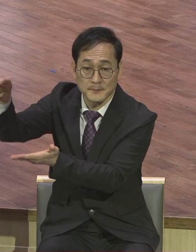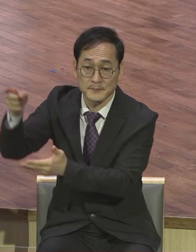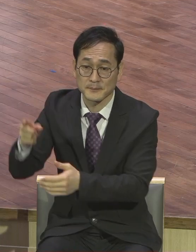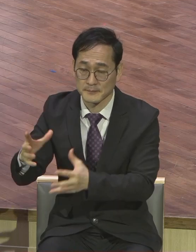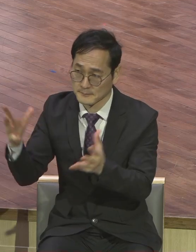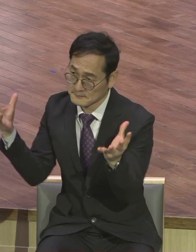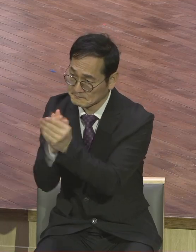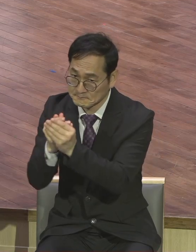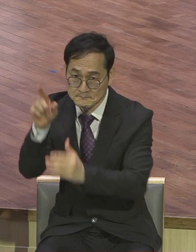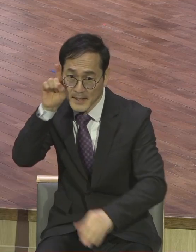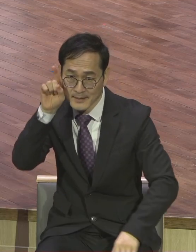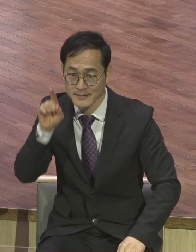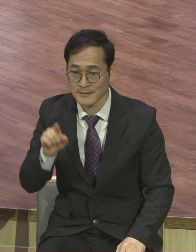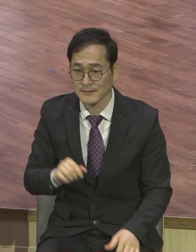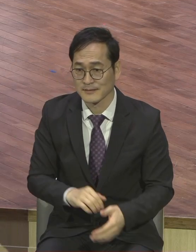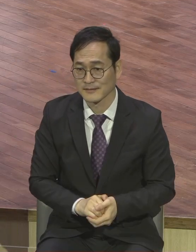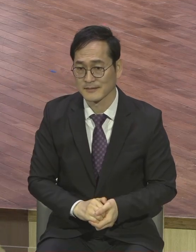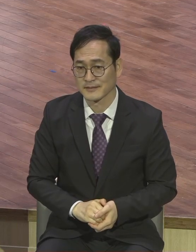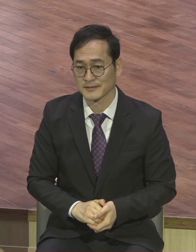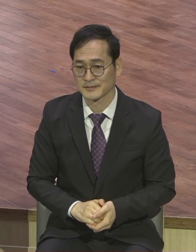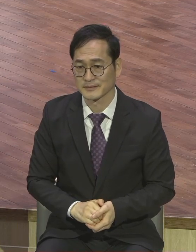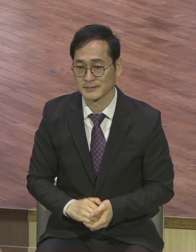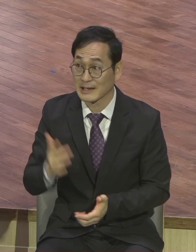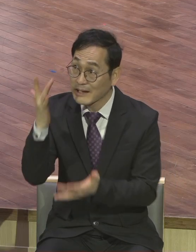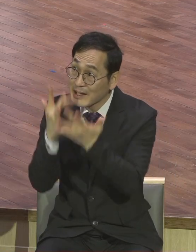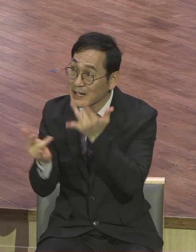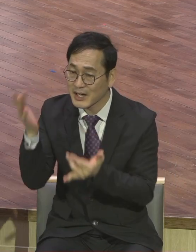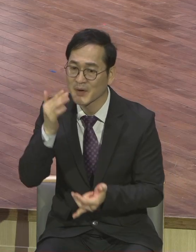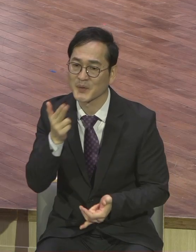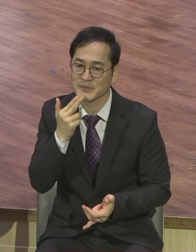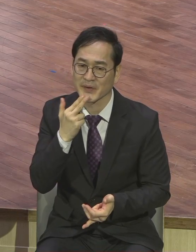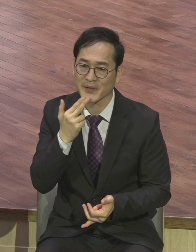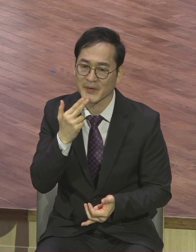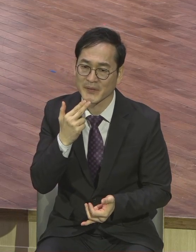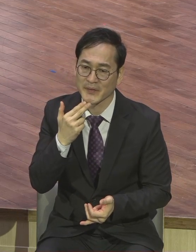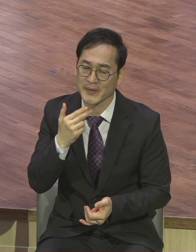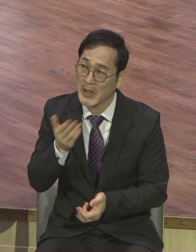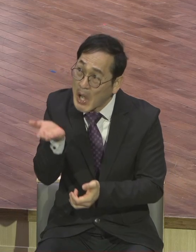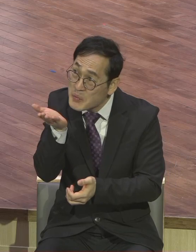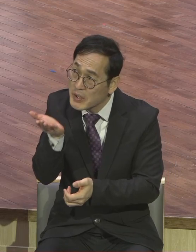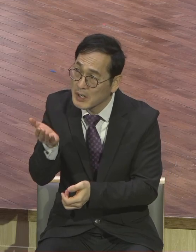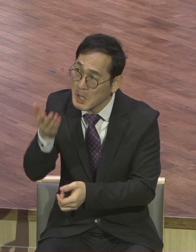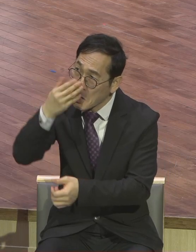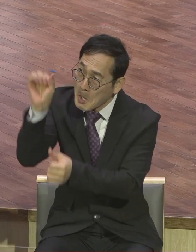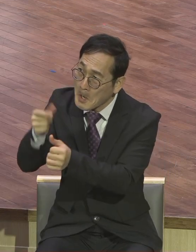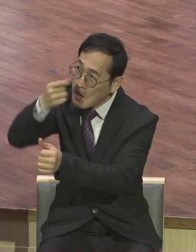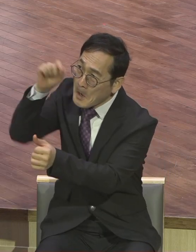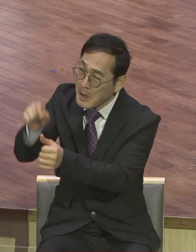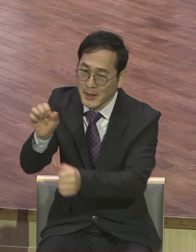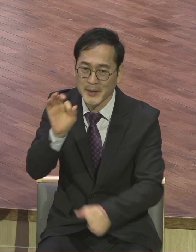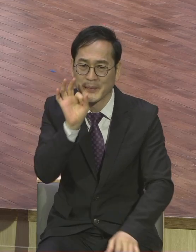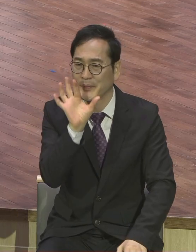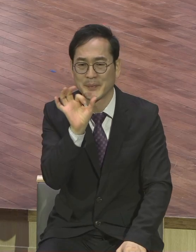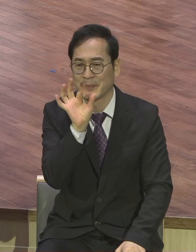여김을 받지 않는다 말이에요. 그렇기 때문에 우리는 어떻게 해요? 올바로 심어야 해요.